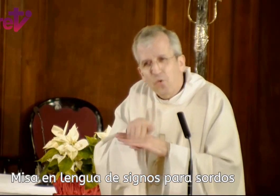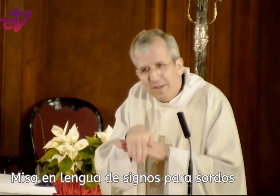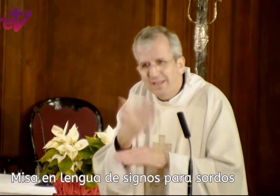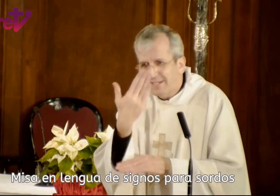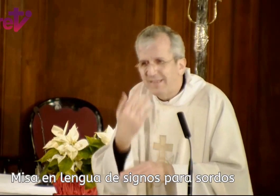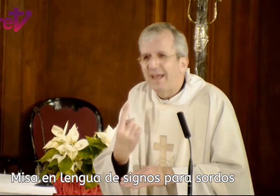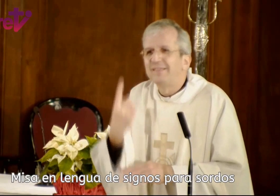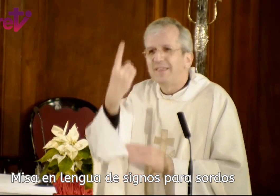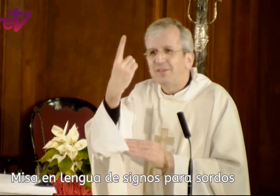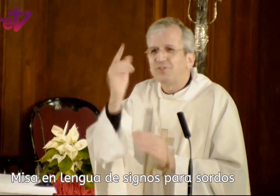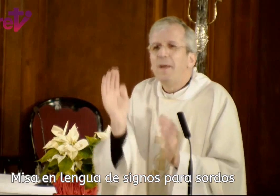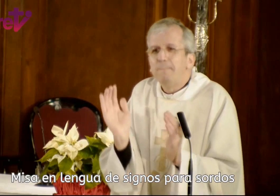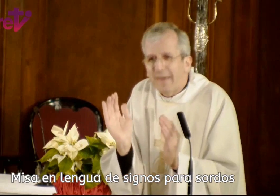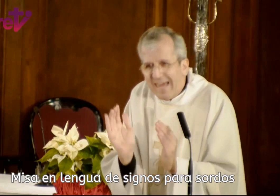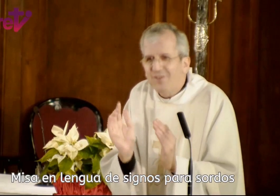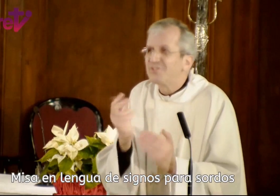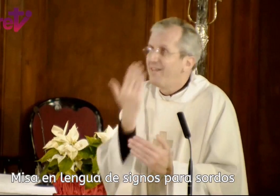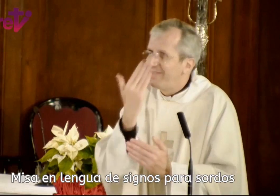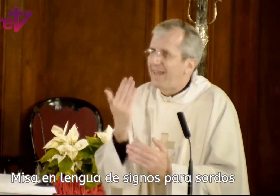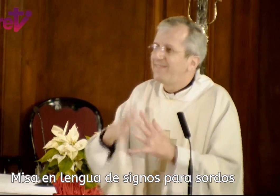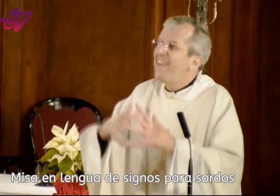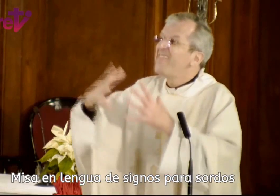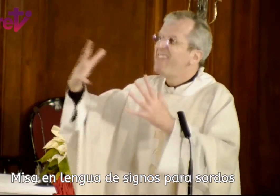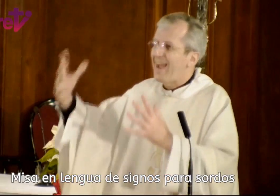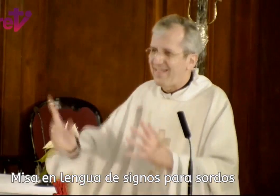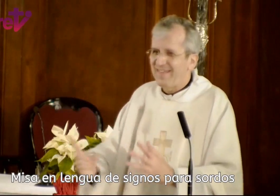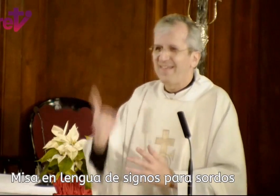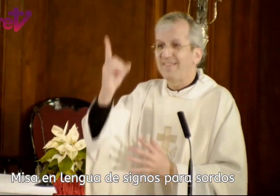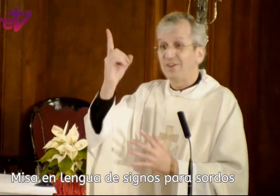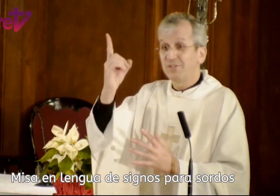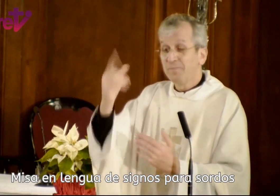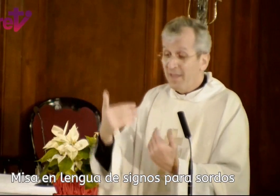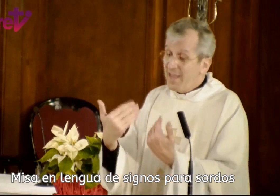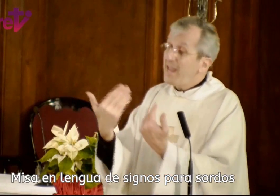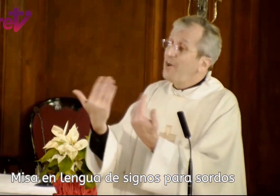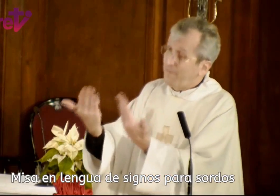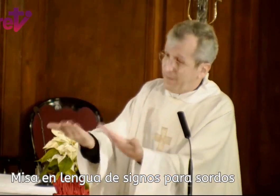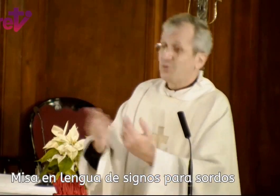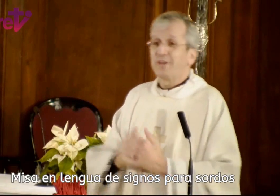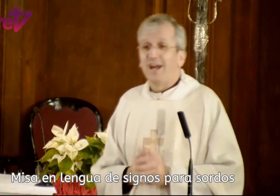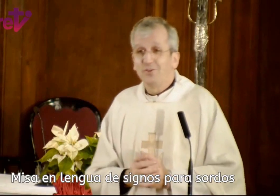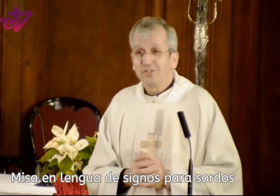humildes delante de Dios, pequeños delante de la grandeza de Dios. Y le ofrecen sus regalos,